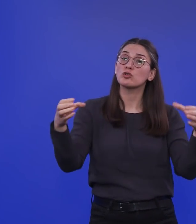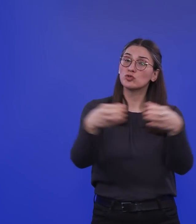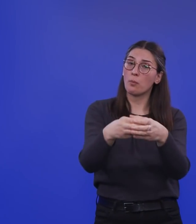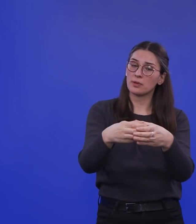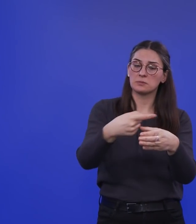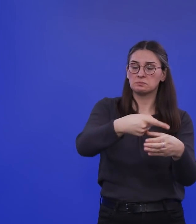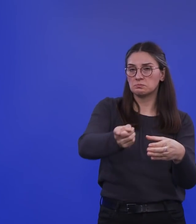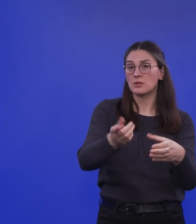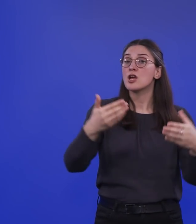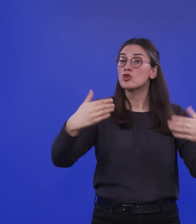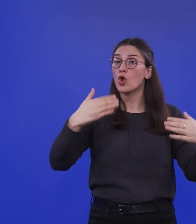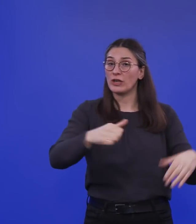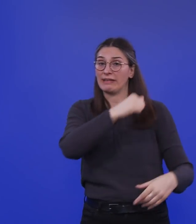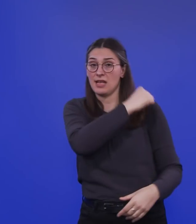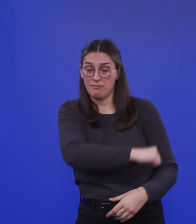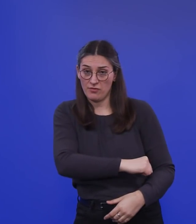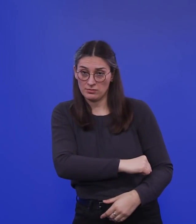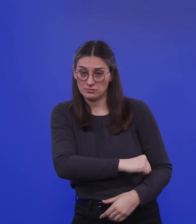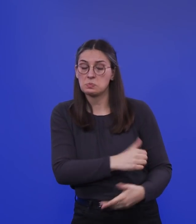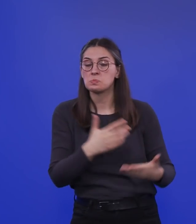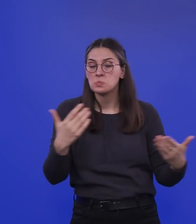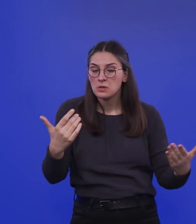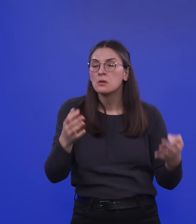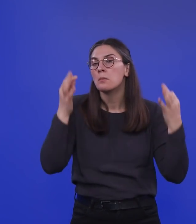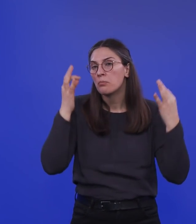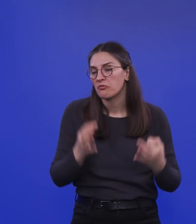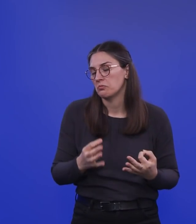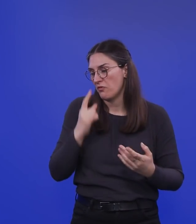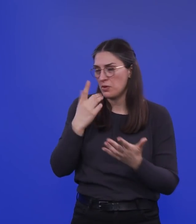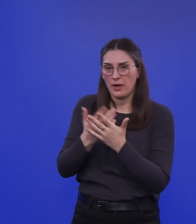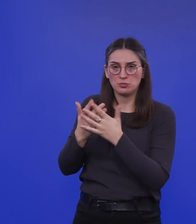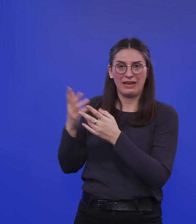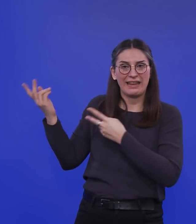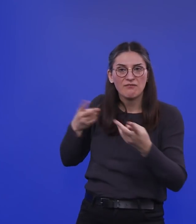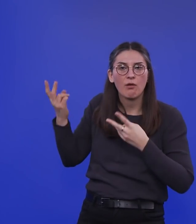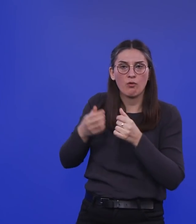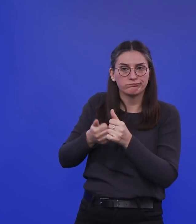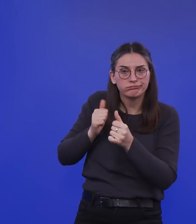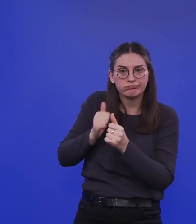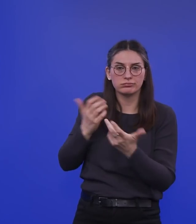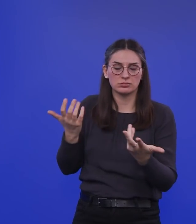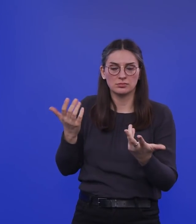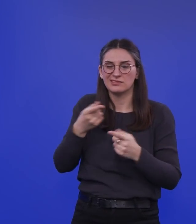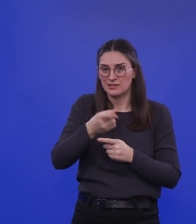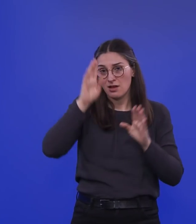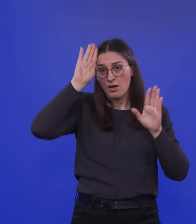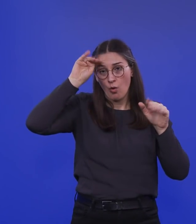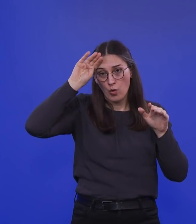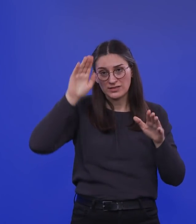nicht geimpft sein wird. Und wenn irgendwas mit der Impfung auch nicht so schnell laufen wird, die nach Ostern praktisch ungeschützt